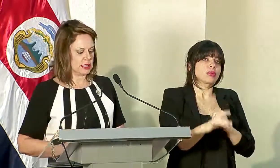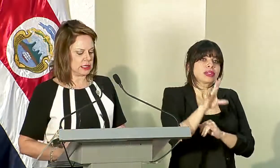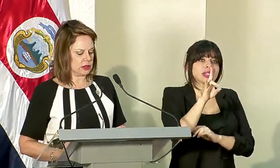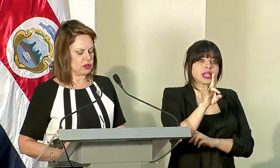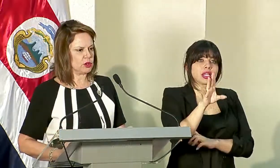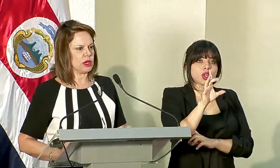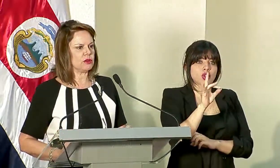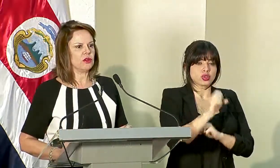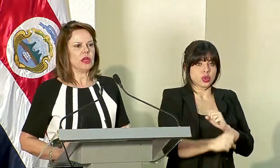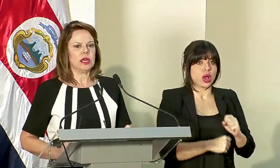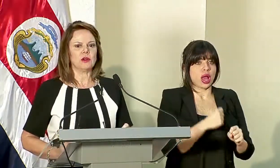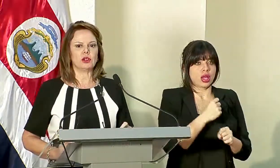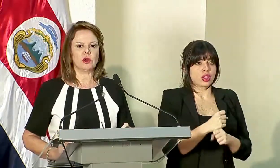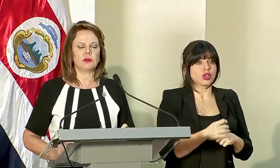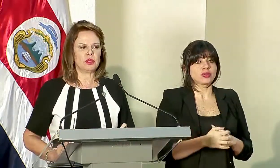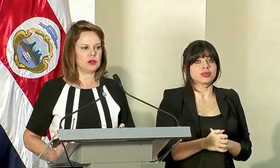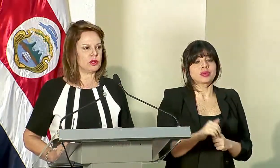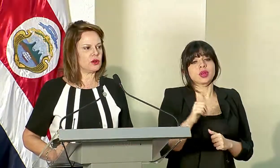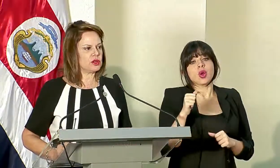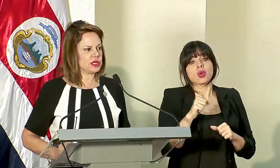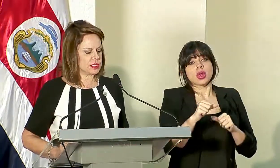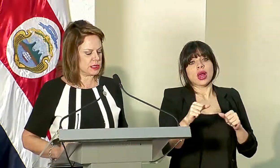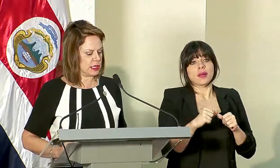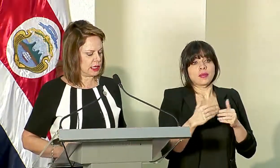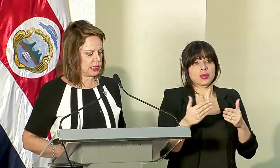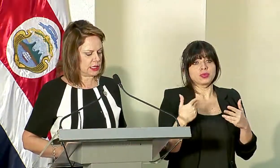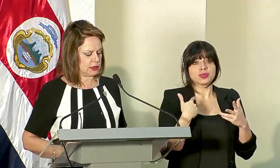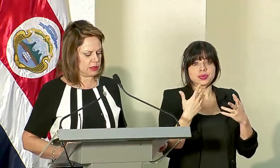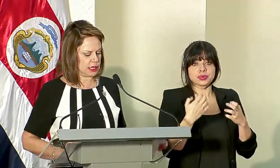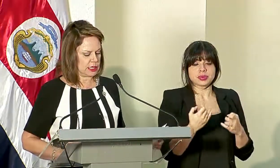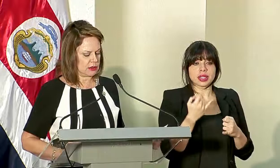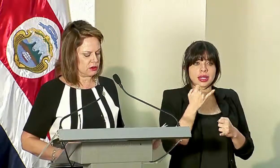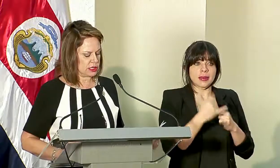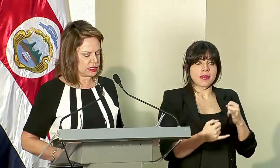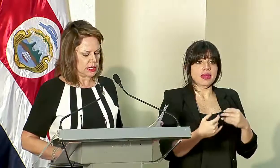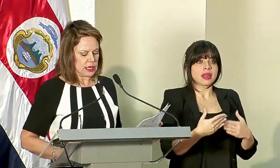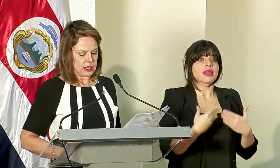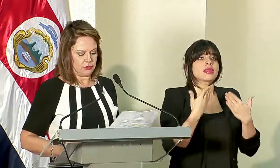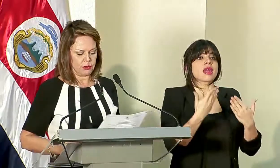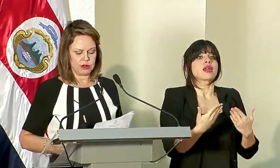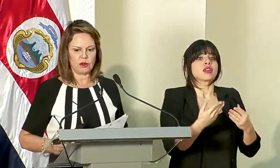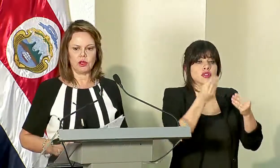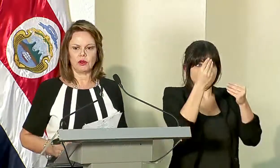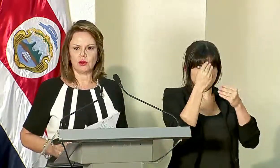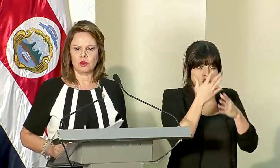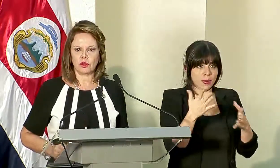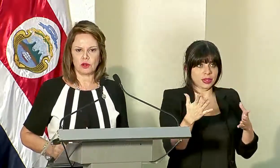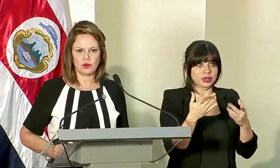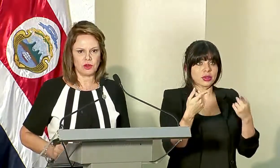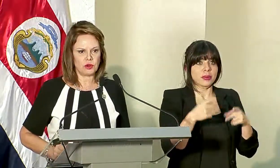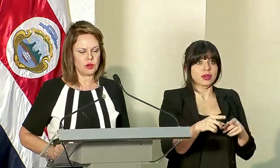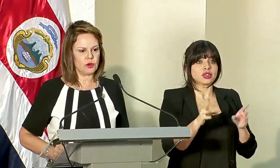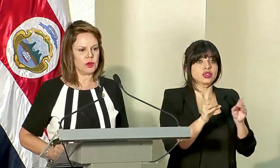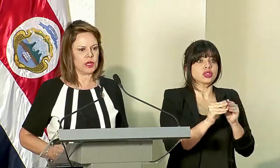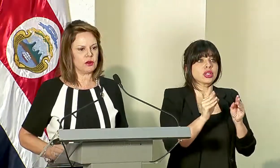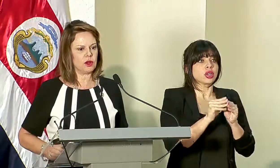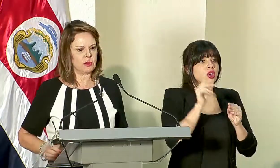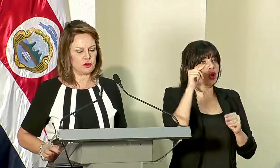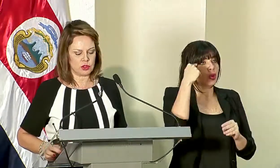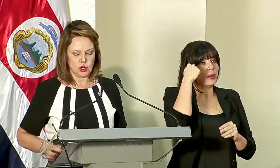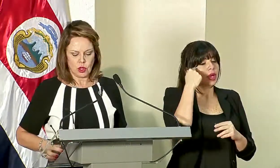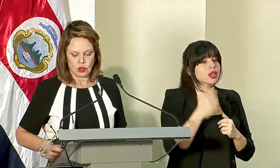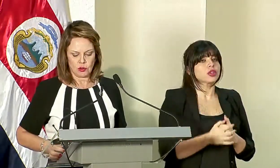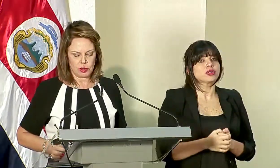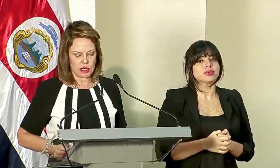78 años. En otro ámbito de cosas, quisiera terminar dándoles información de lo que ocurrió en el Consejo de Gobierno.